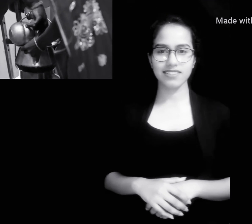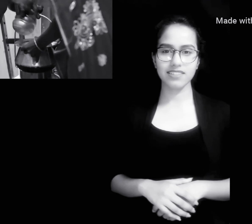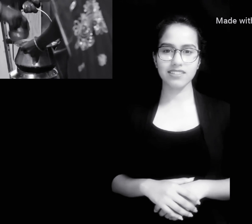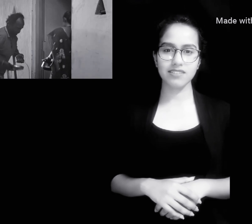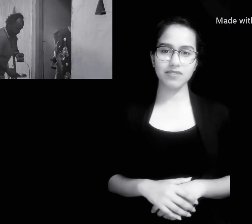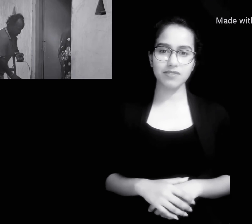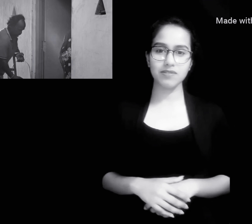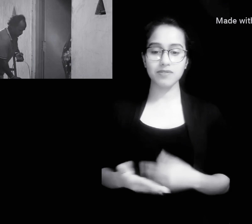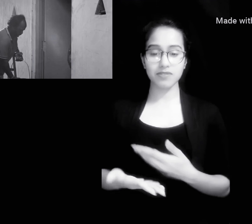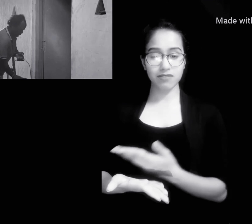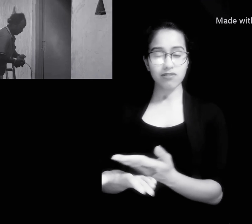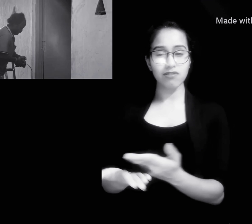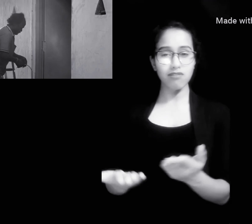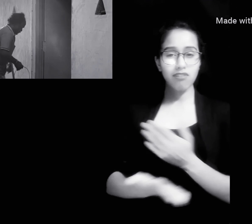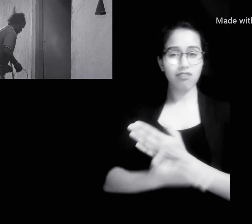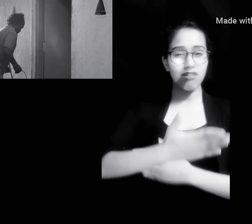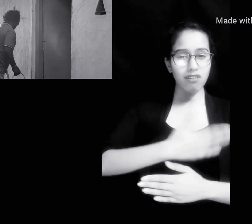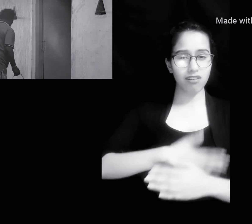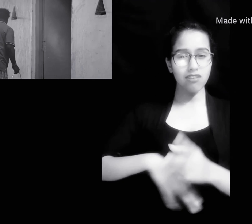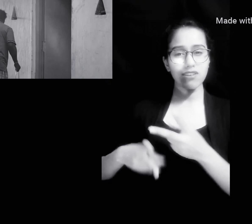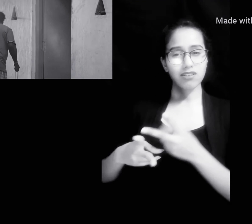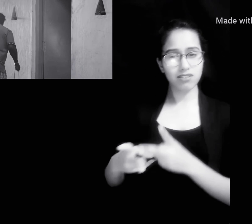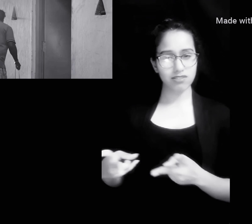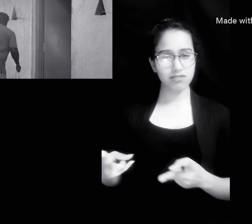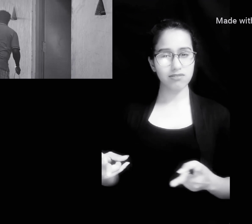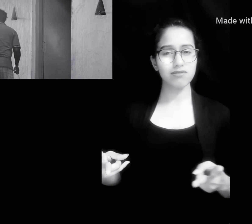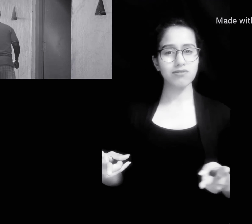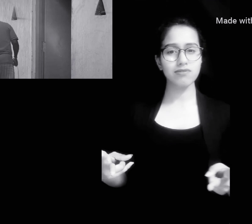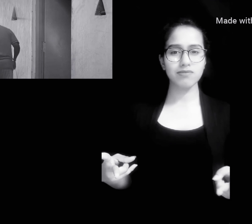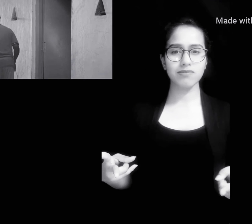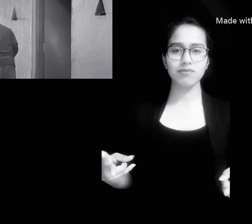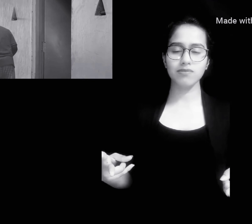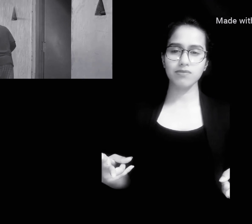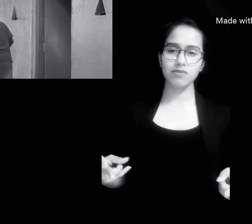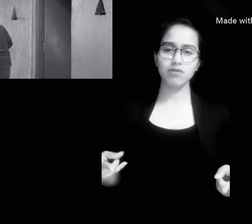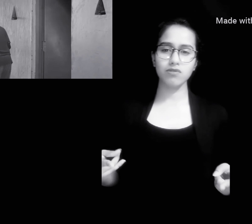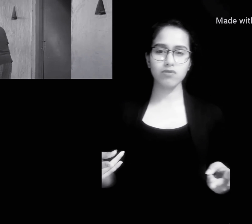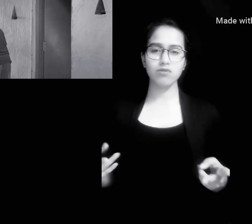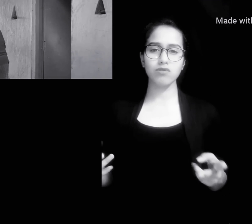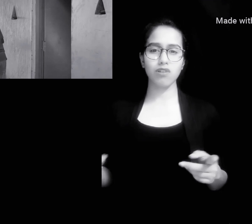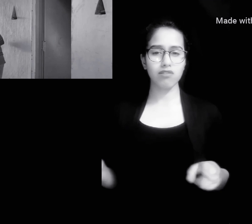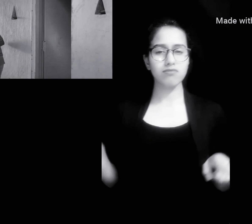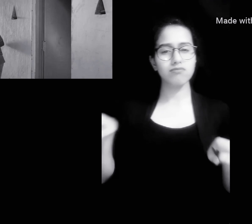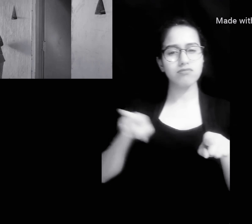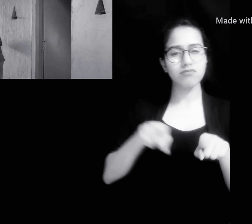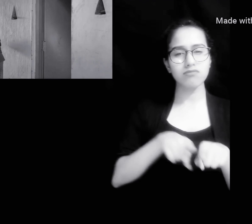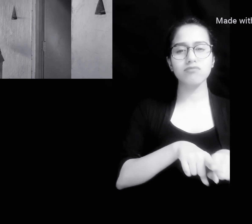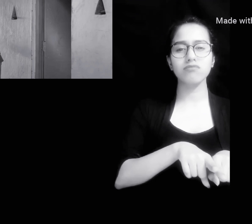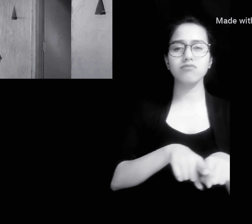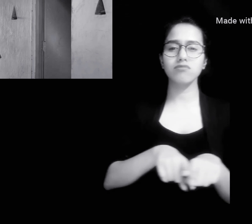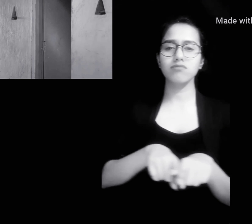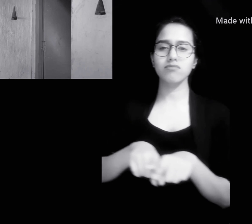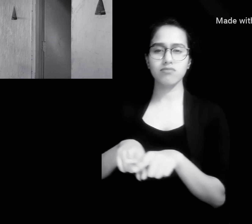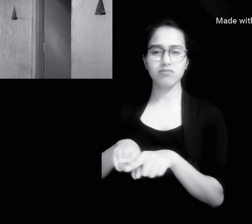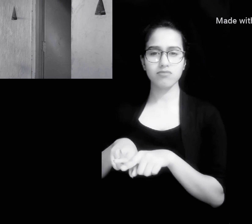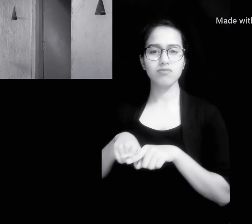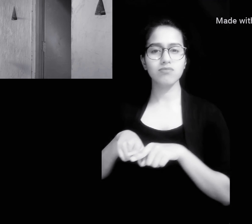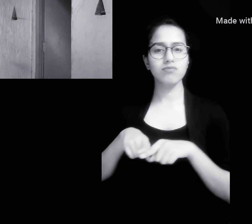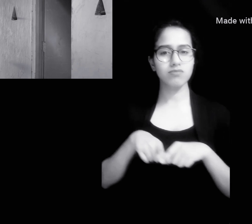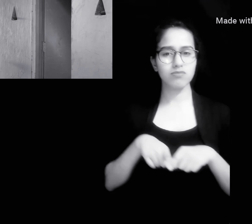तेरे जैसा हूँ चाहे दिखलाओं ना मैं